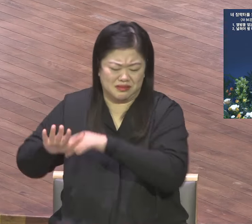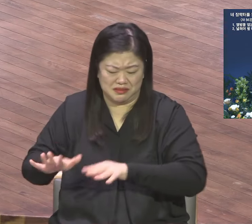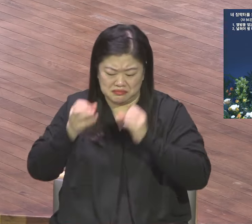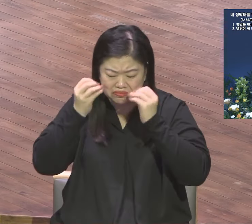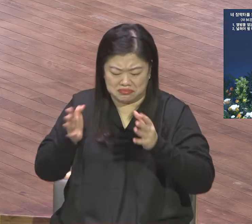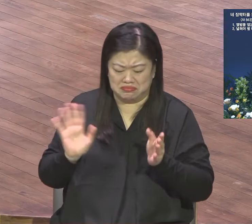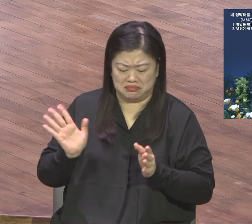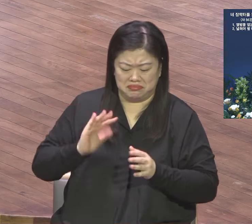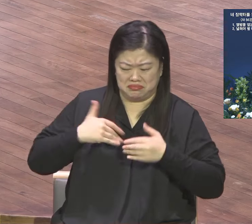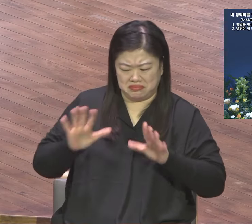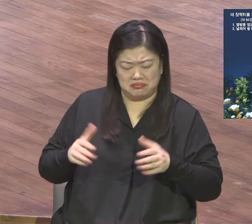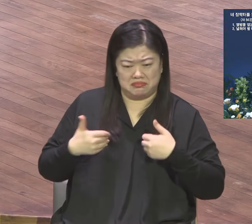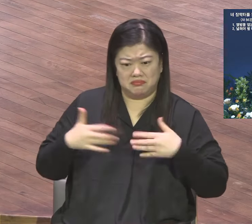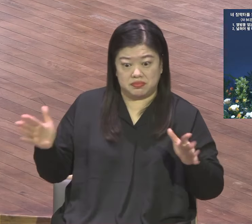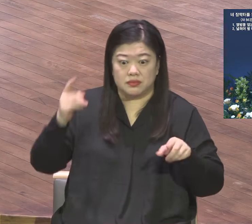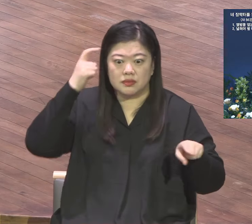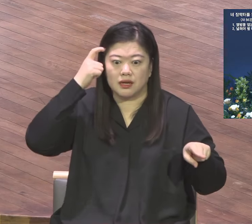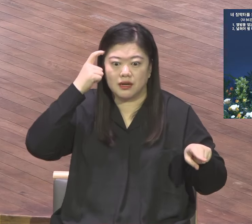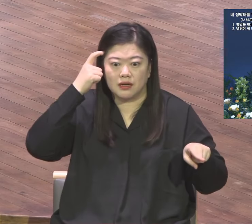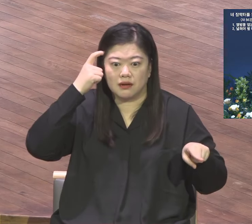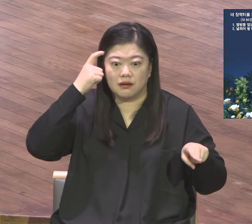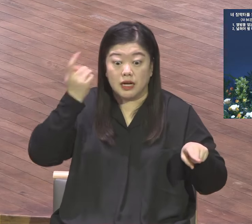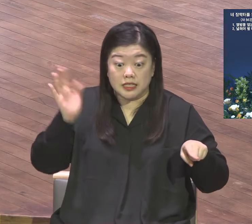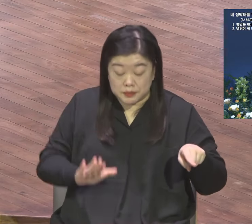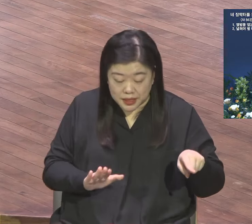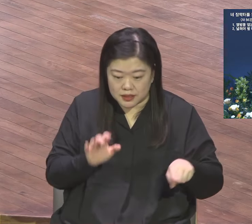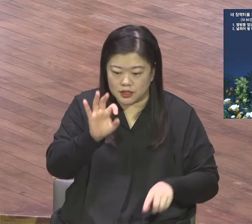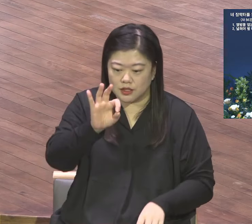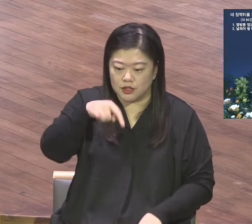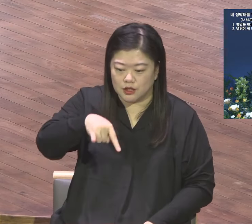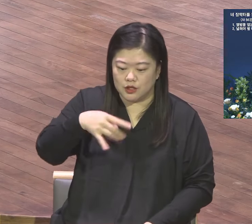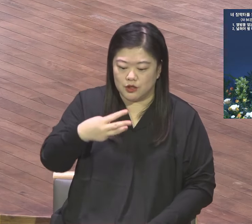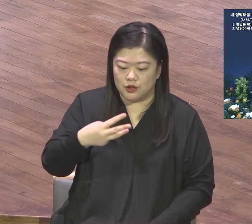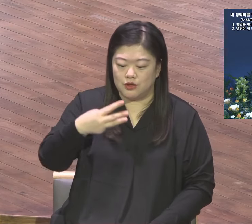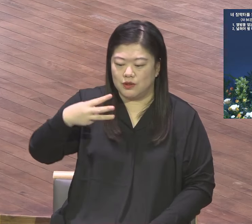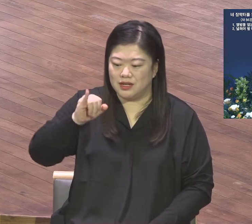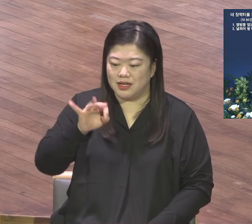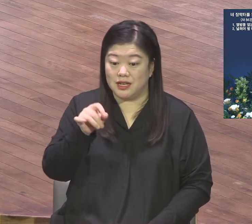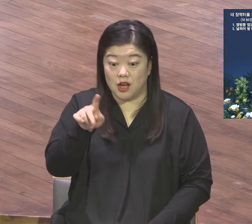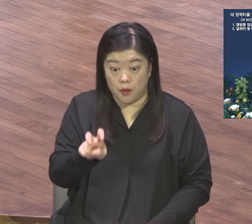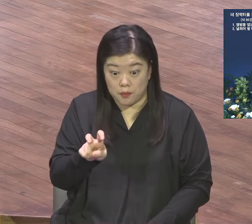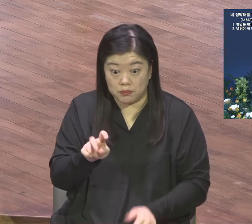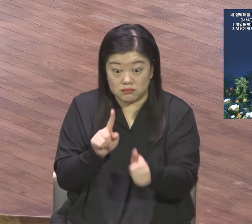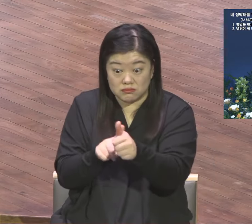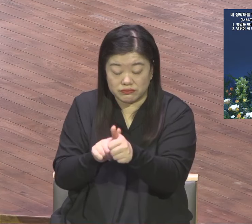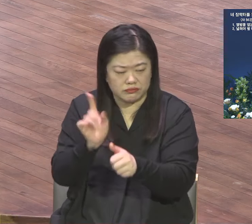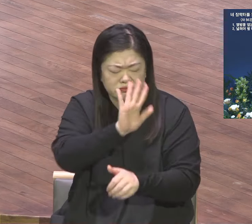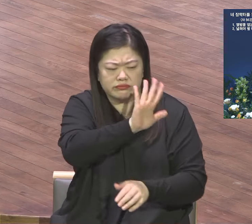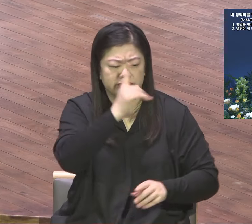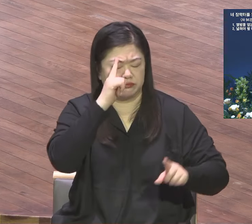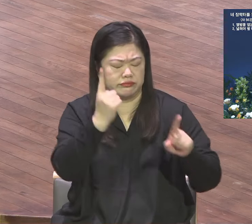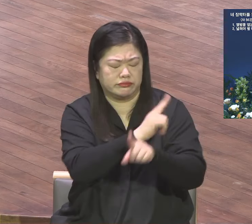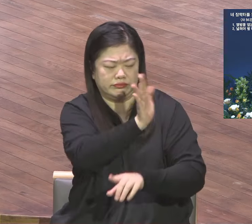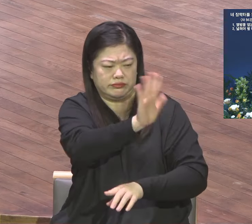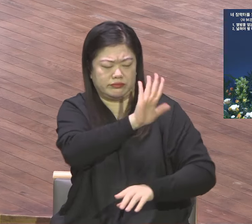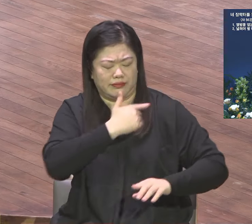전시 세계를 가슴에 품고 살아갈 것을 선포했습니다 사람들은 다 비웃었어요